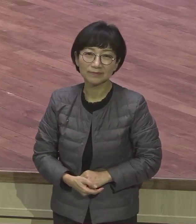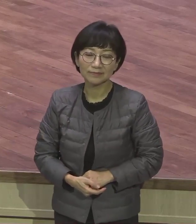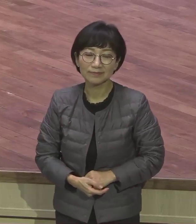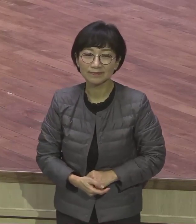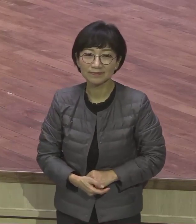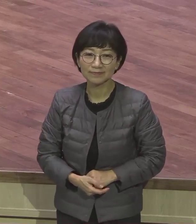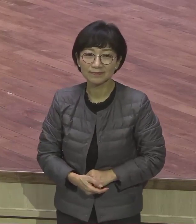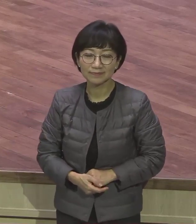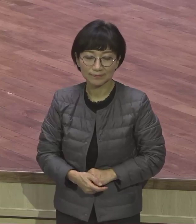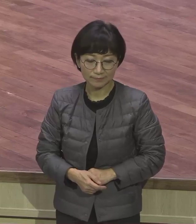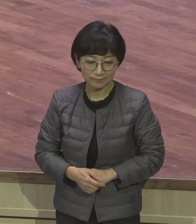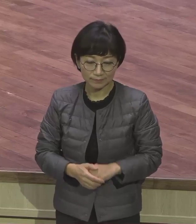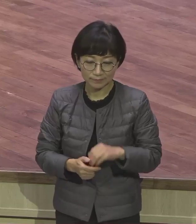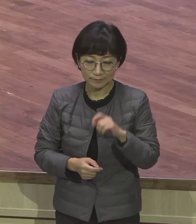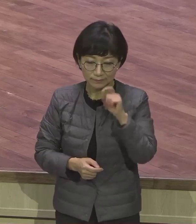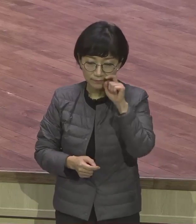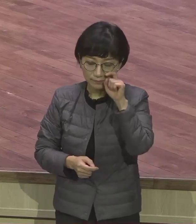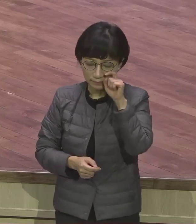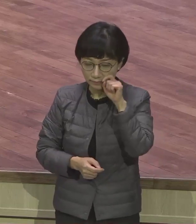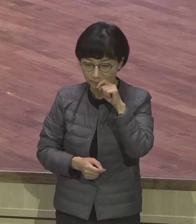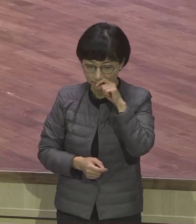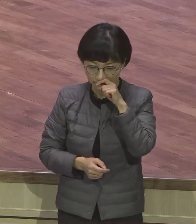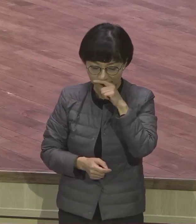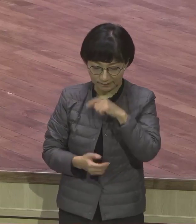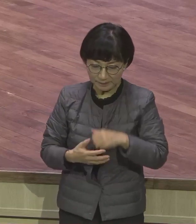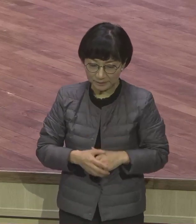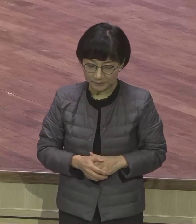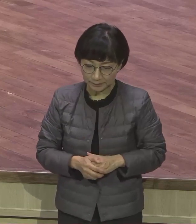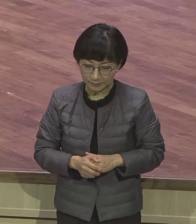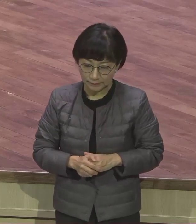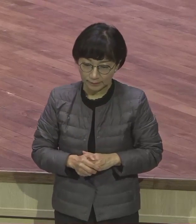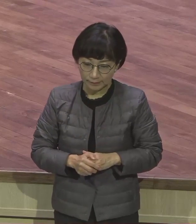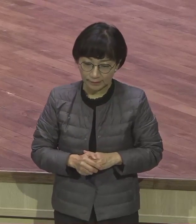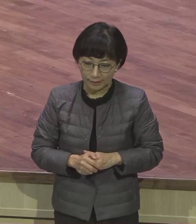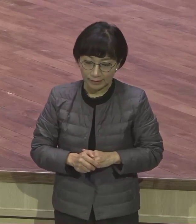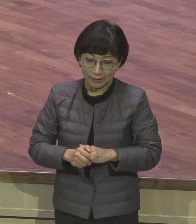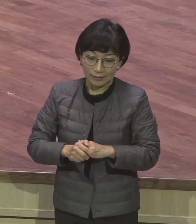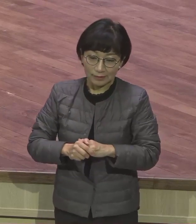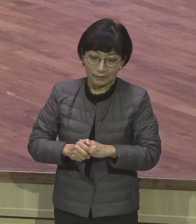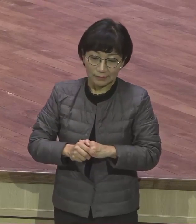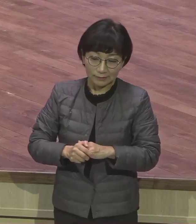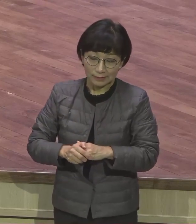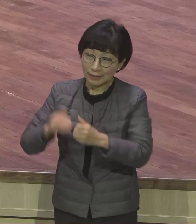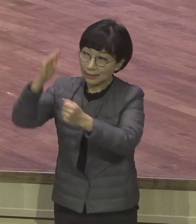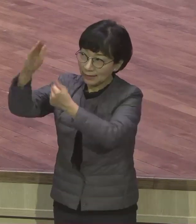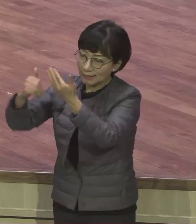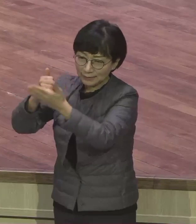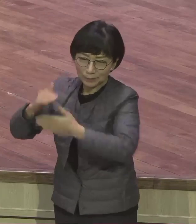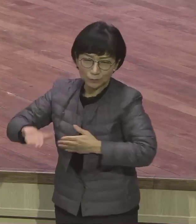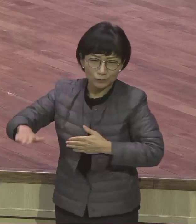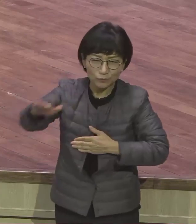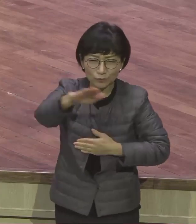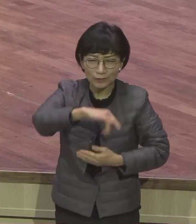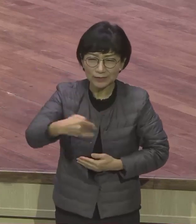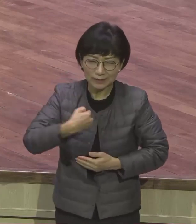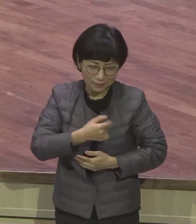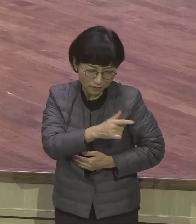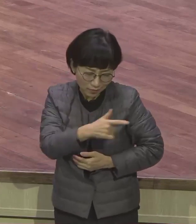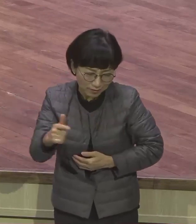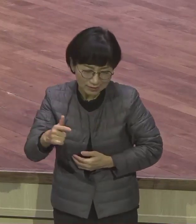상황과 환경 가운데 우리를 처하게 하시고 또 어떻게 훈련식이 있습니다. 한 사람 한